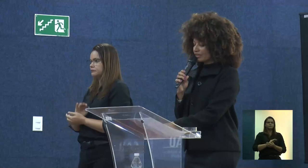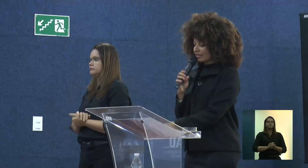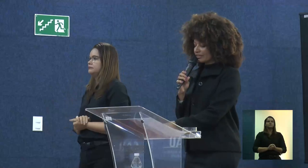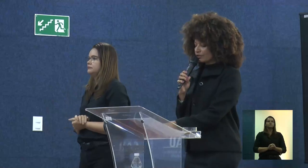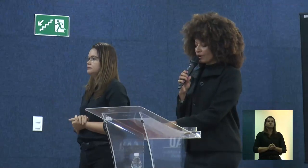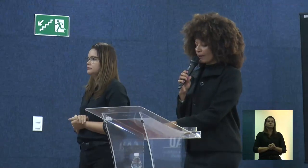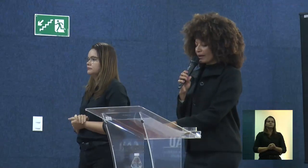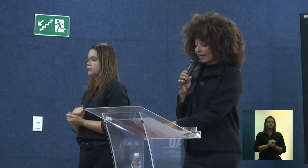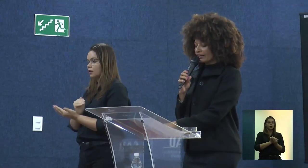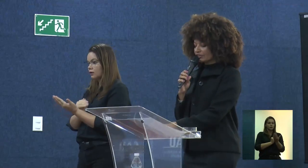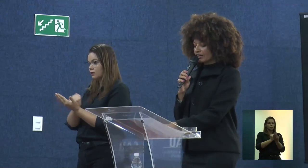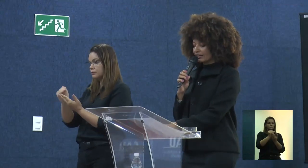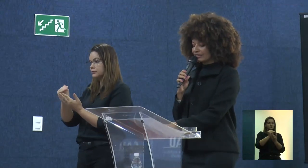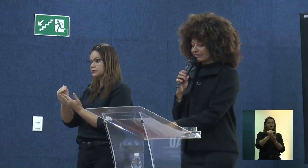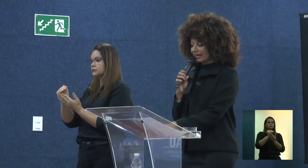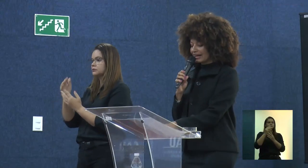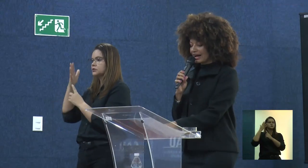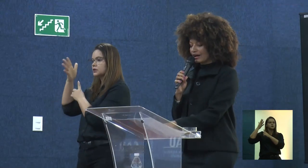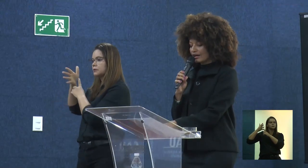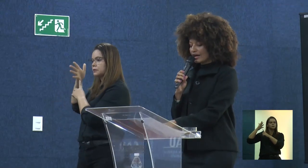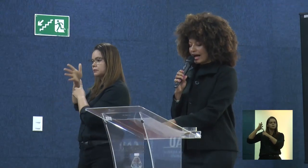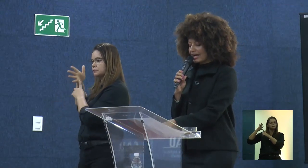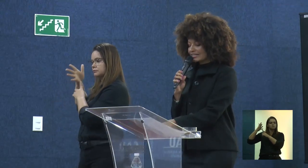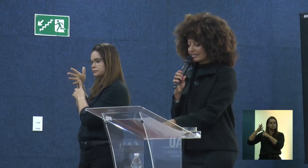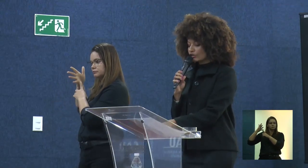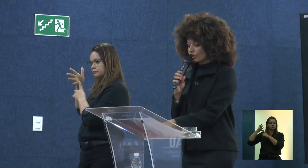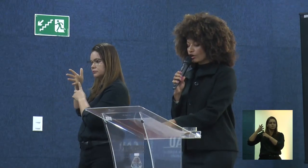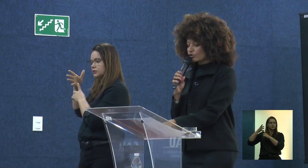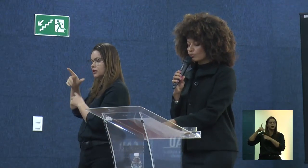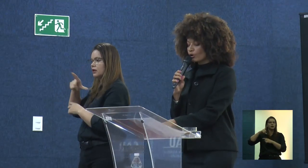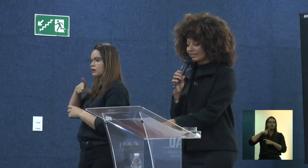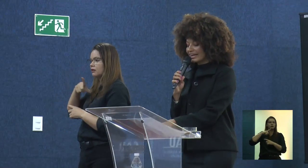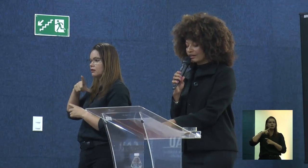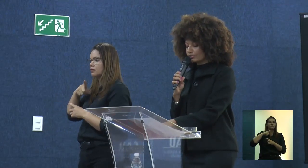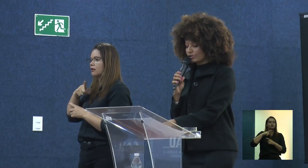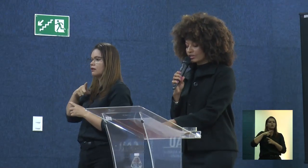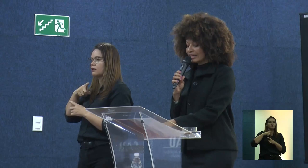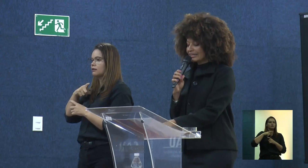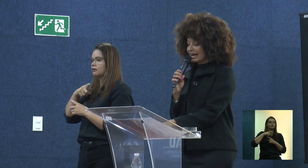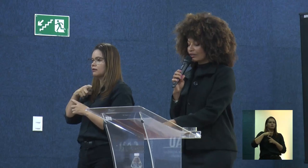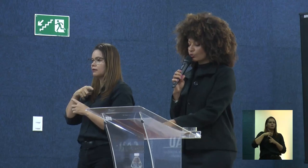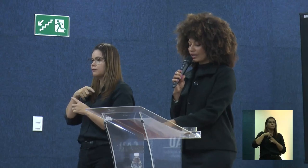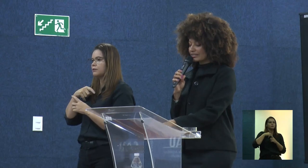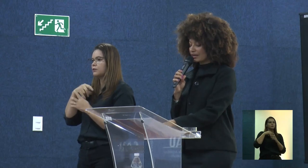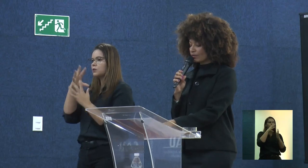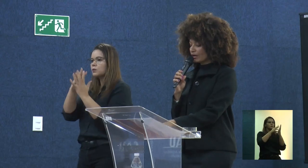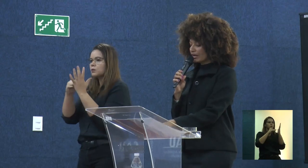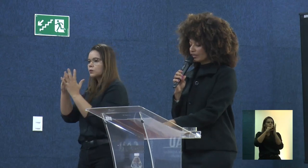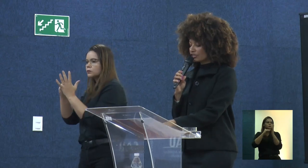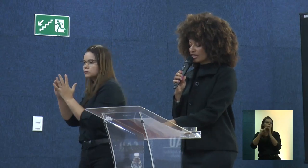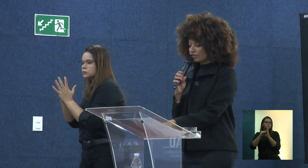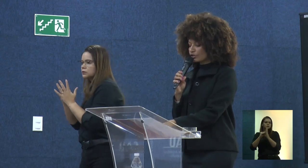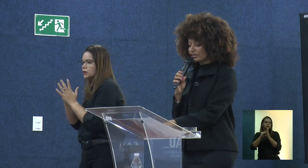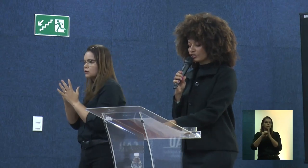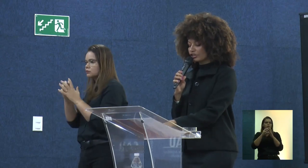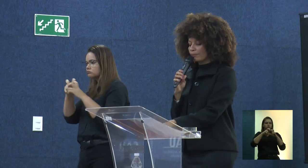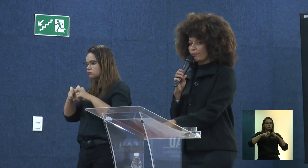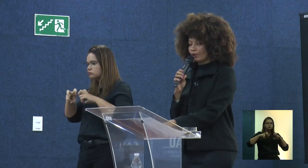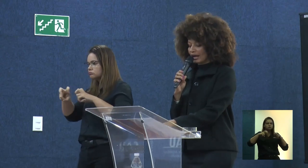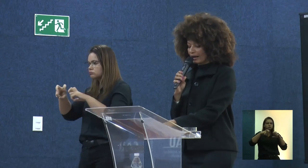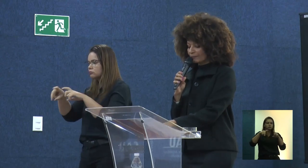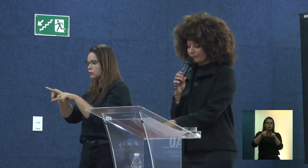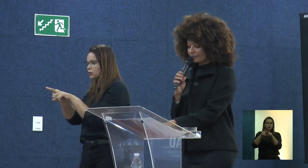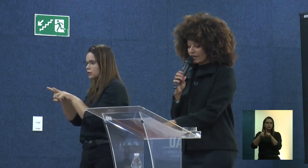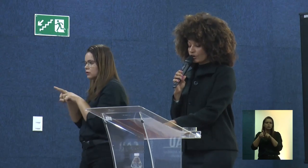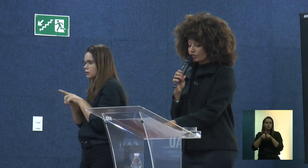Daremos início à palestra que trará a escritórios modelos e a atuação extensionista